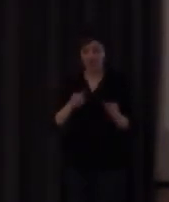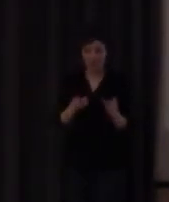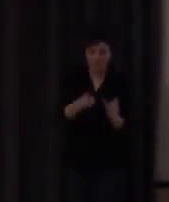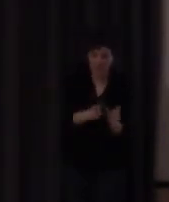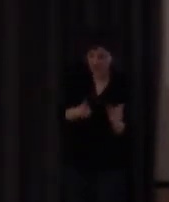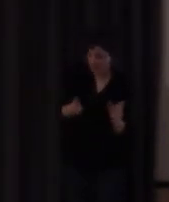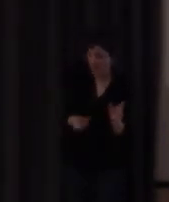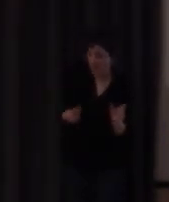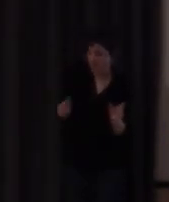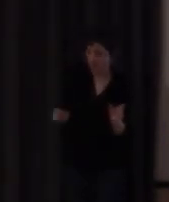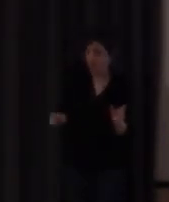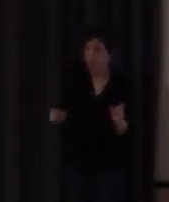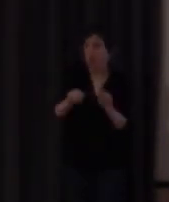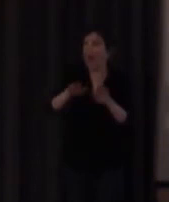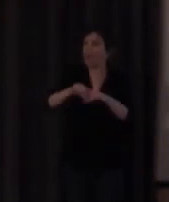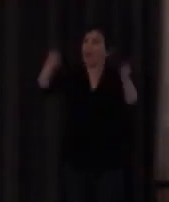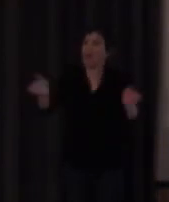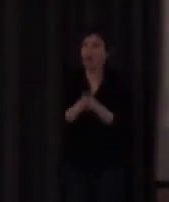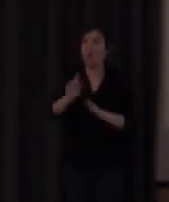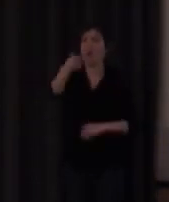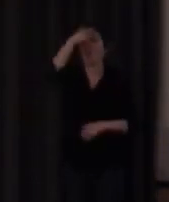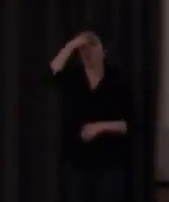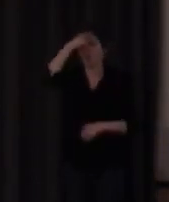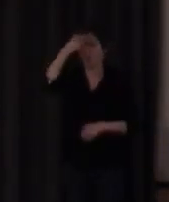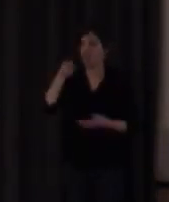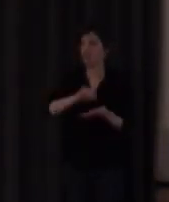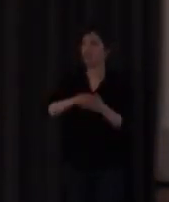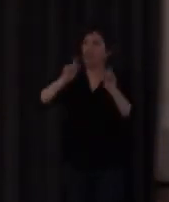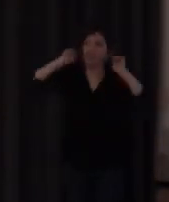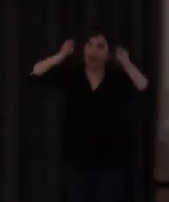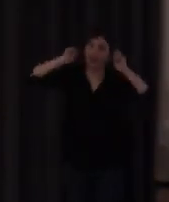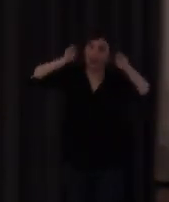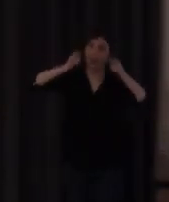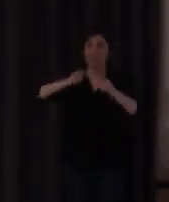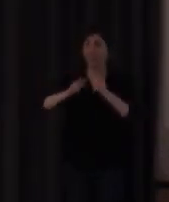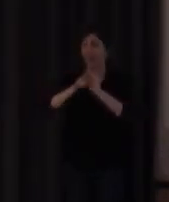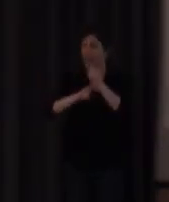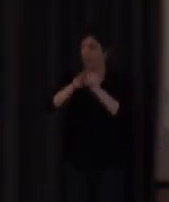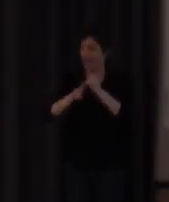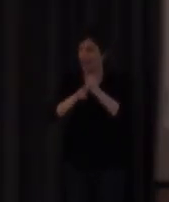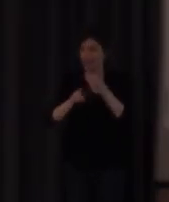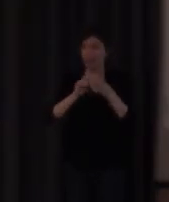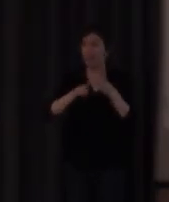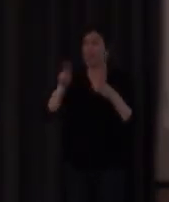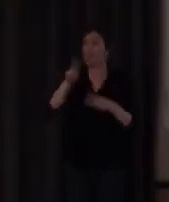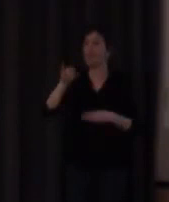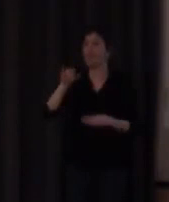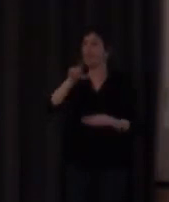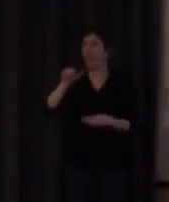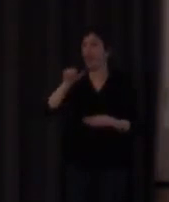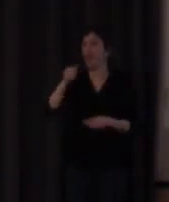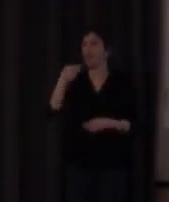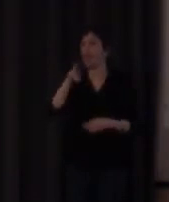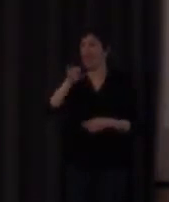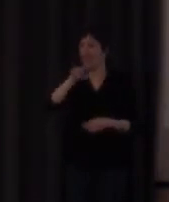muchas escuelas así lo sugerían antiguos instructores Fray Luis de León Lorenzo Herbas o el propio Francisco Fernández Villabrille